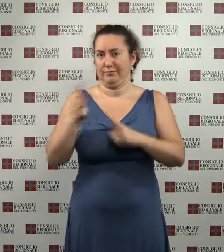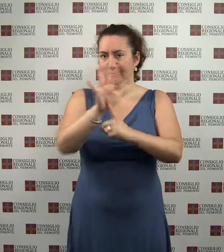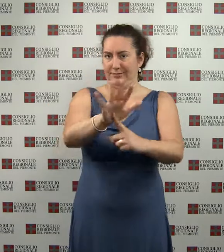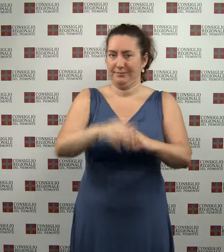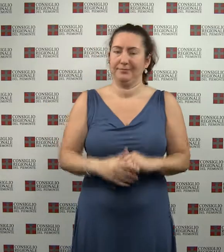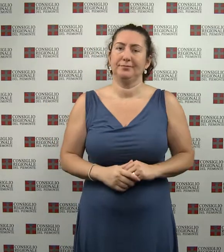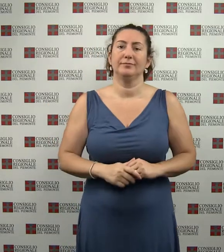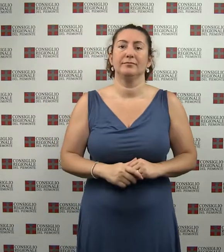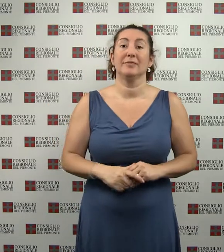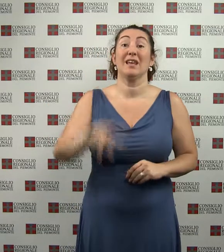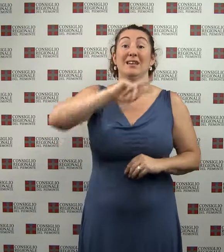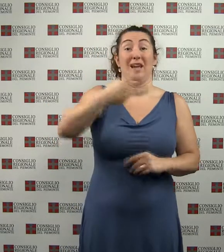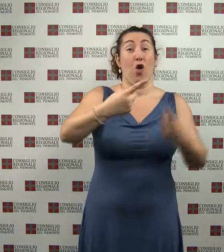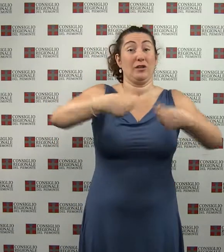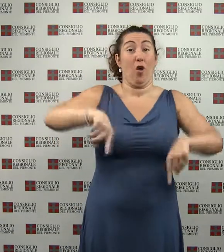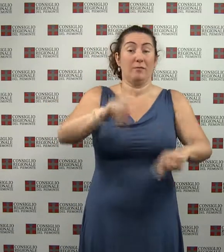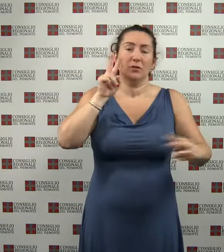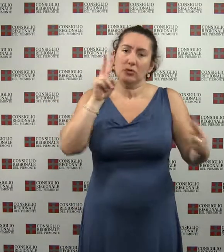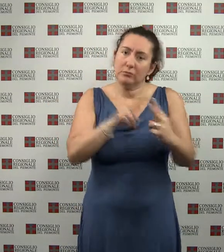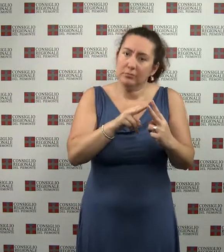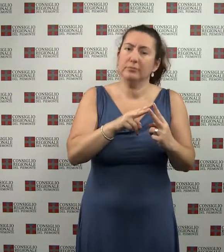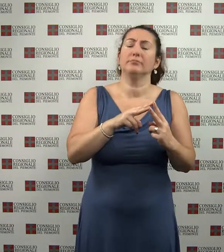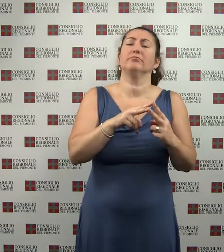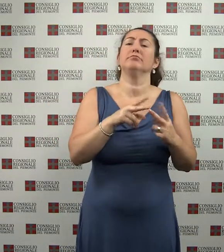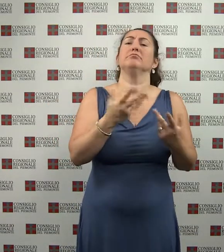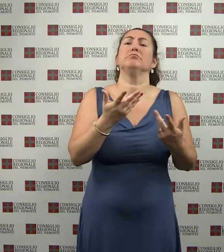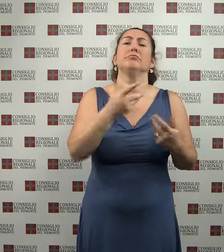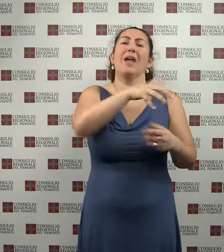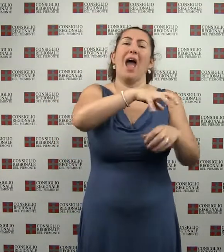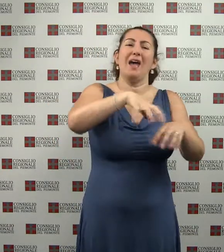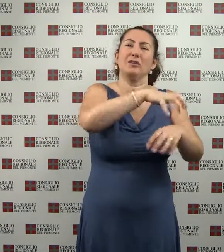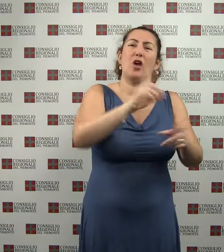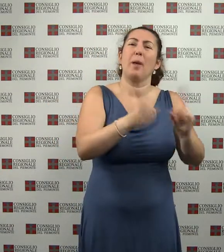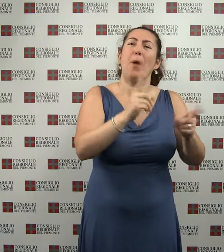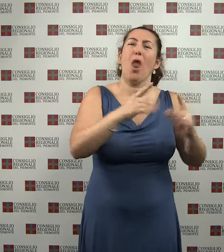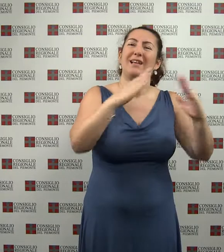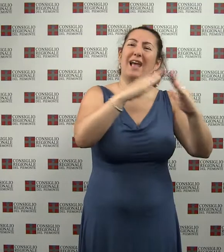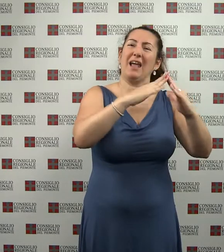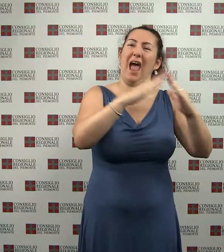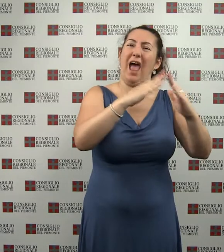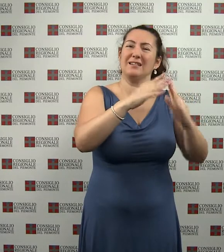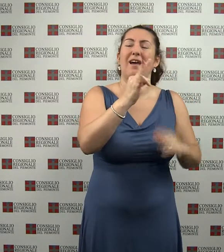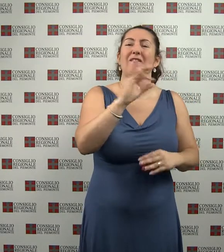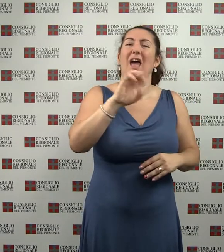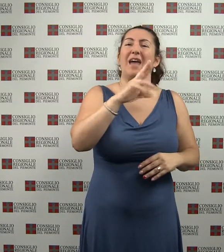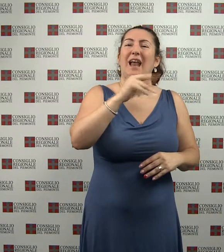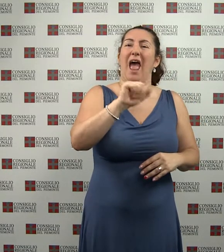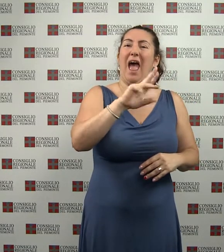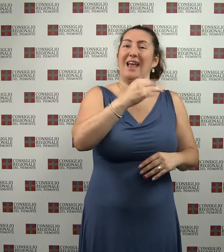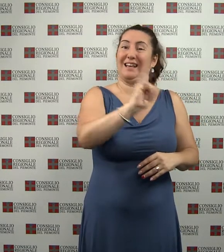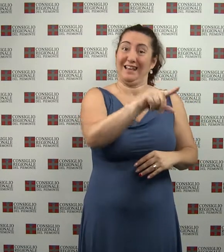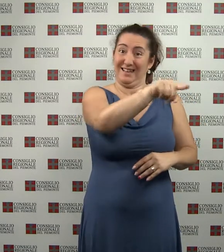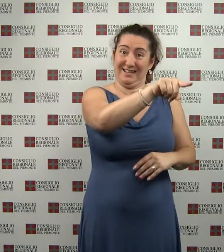La seconda commissione si è riunita per ricevere una informativa dall'assessore alle politiche per la casa Augusto Ferrari e per